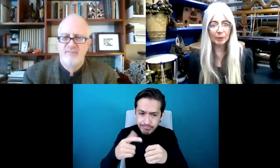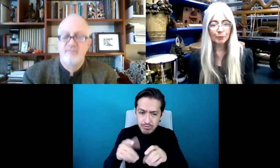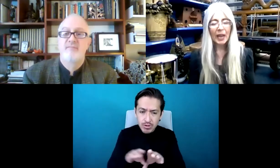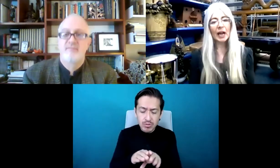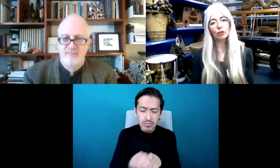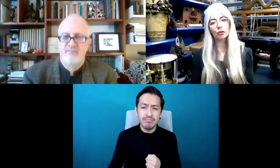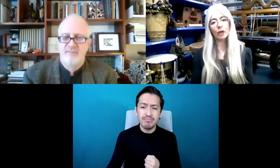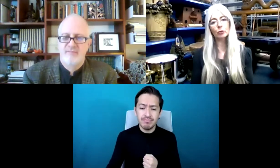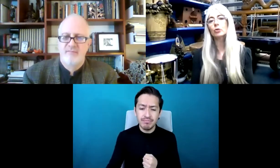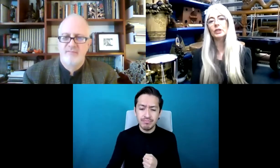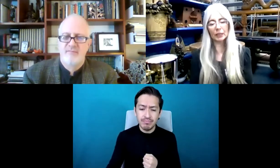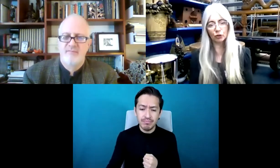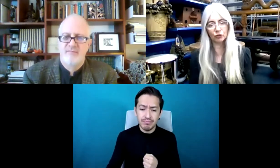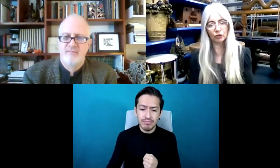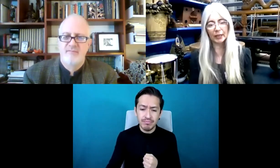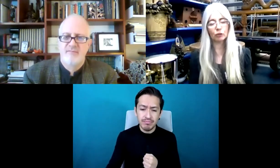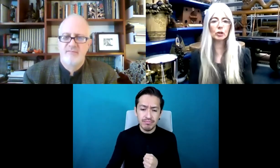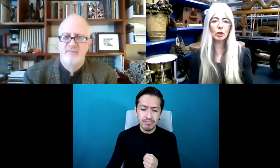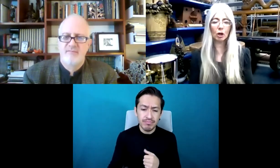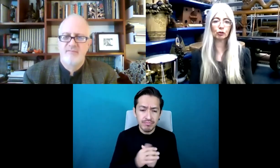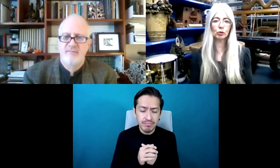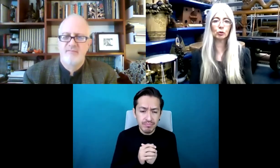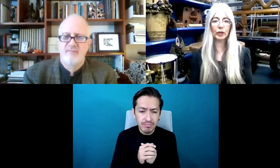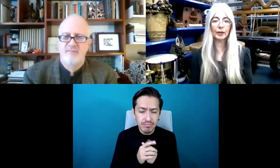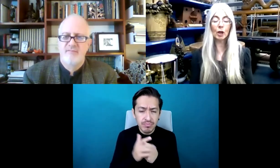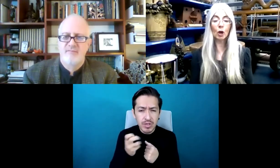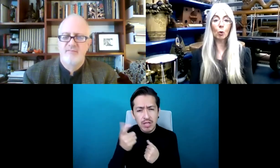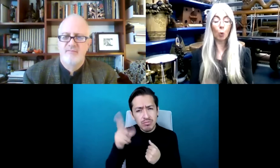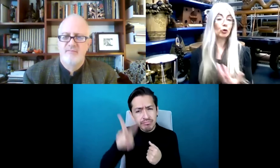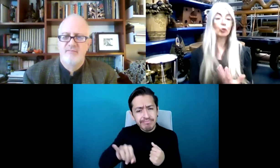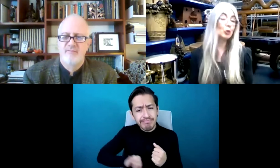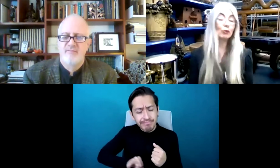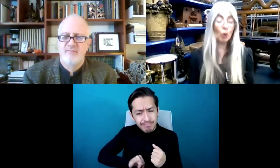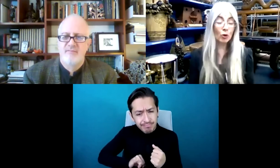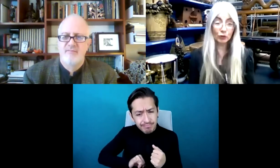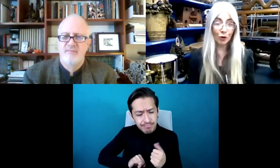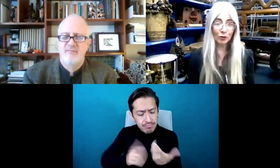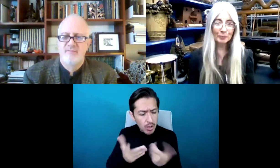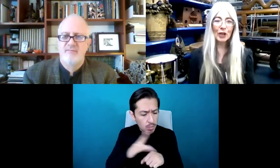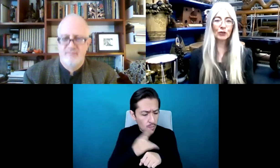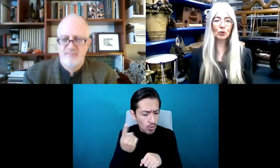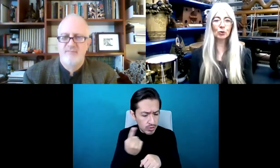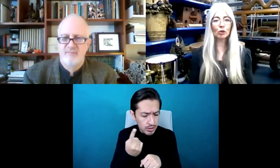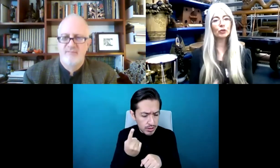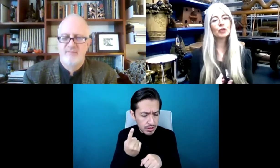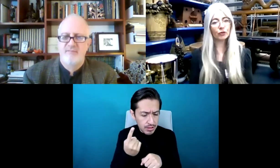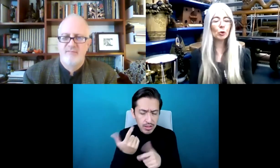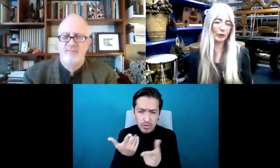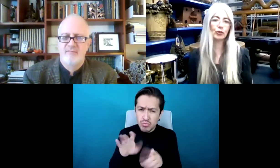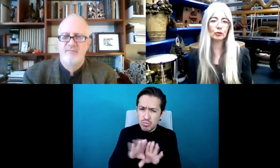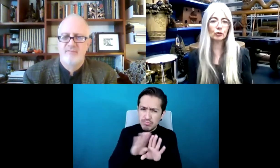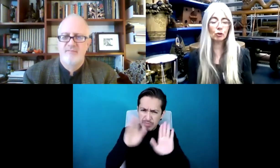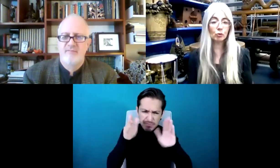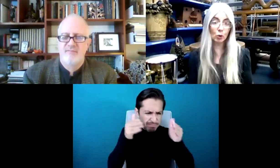ocupado a uno vacío y eso fue muy interesante porque en qué te enfocas